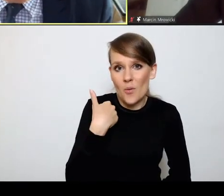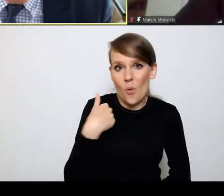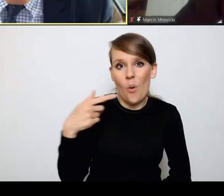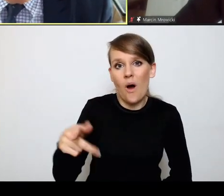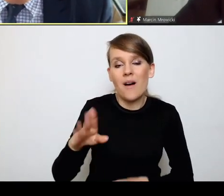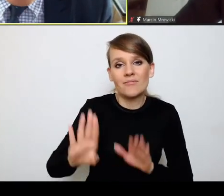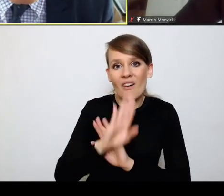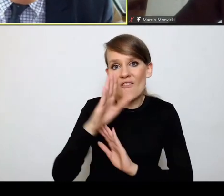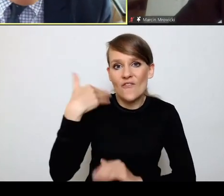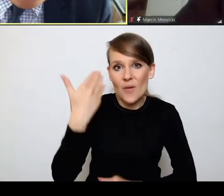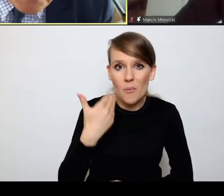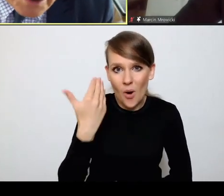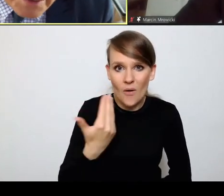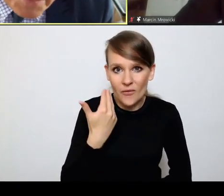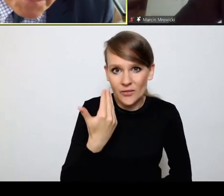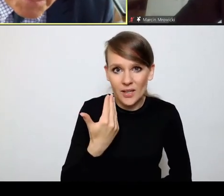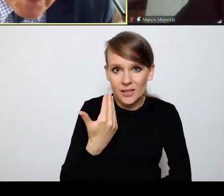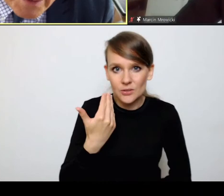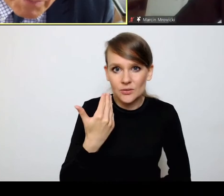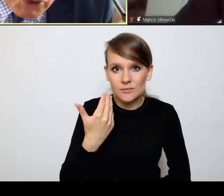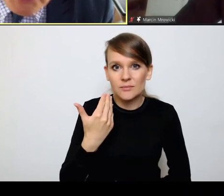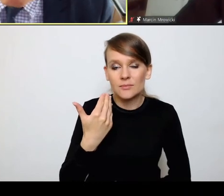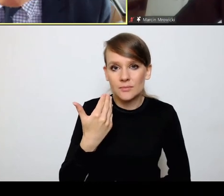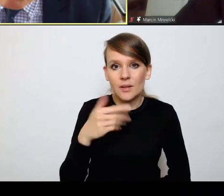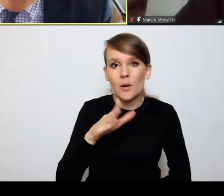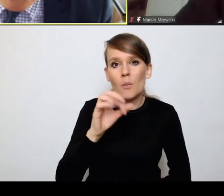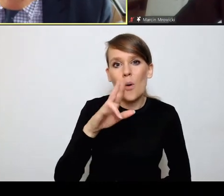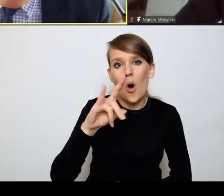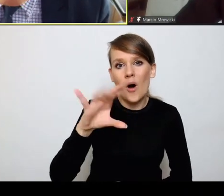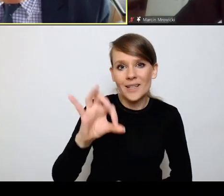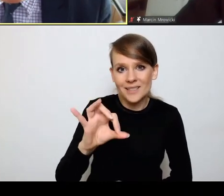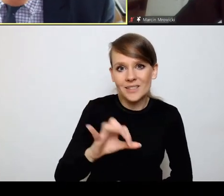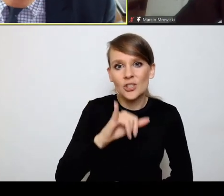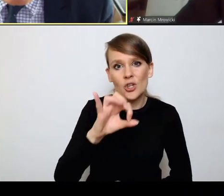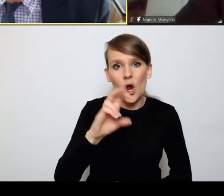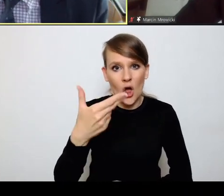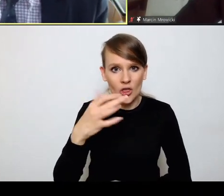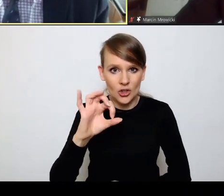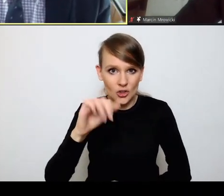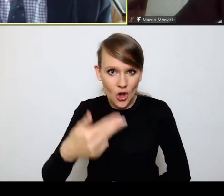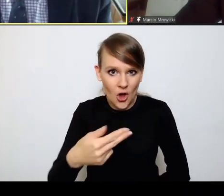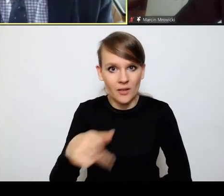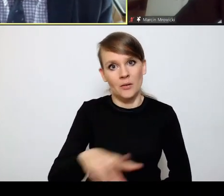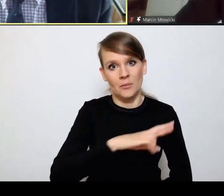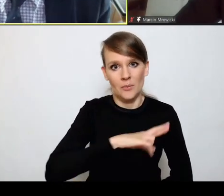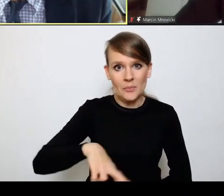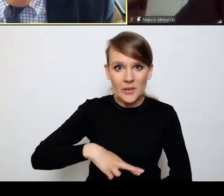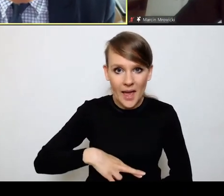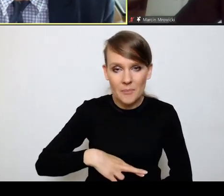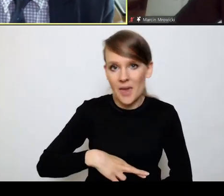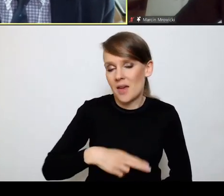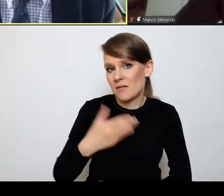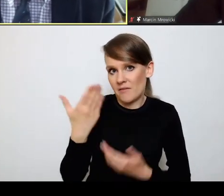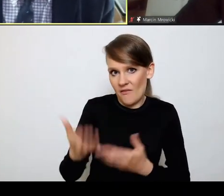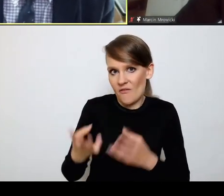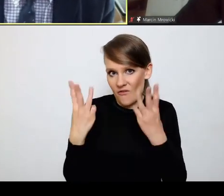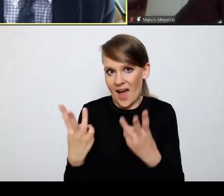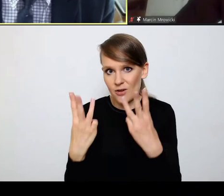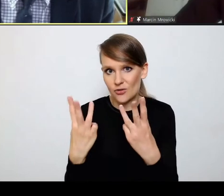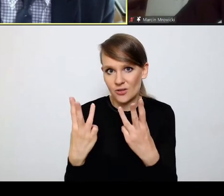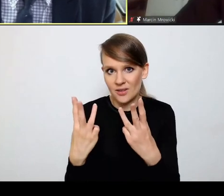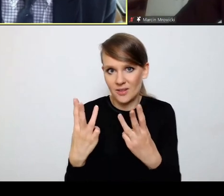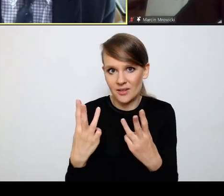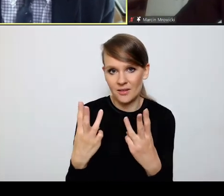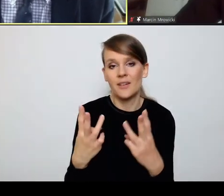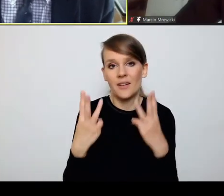Borysa Johnsona. Premiera w końcu dość istotnego w tej